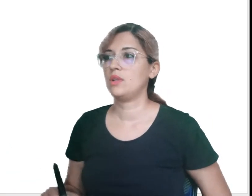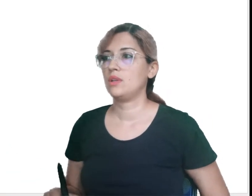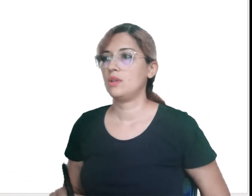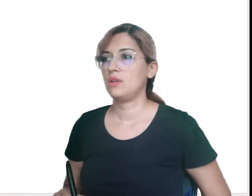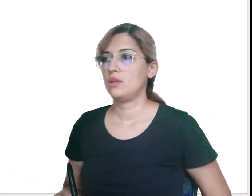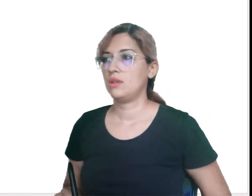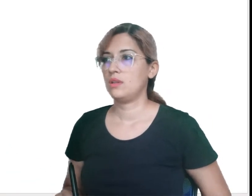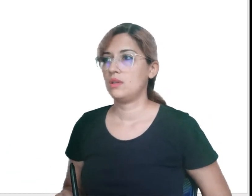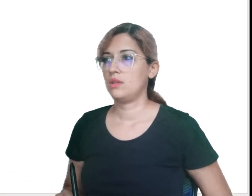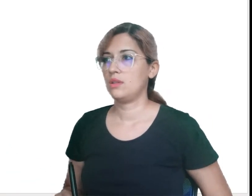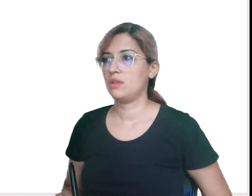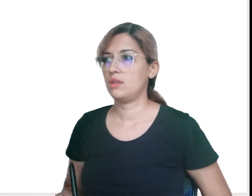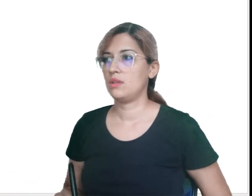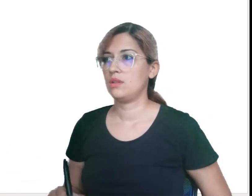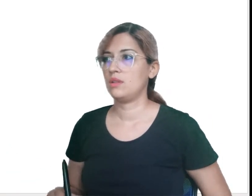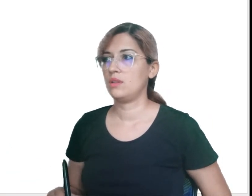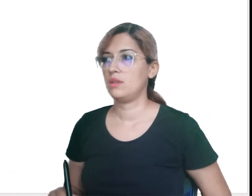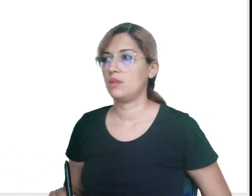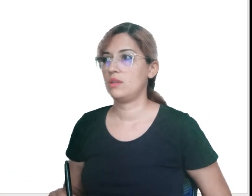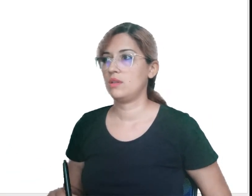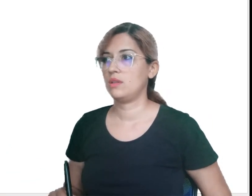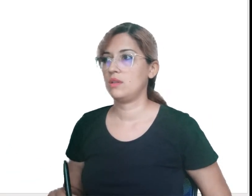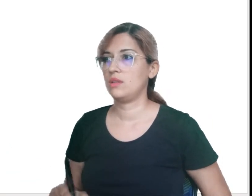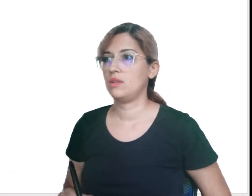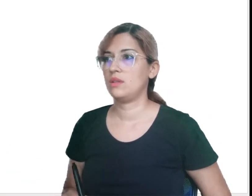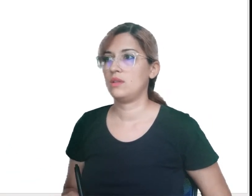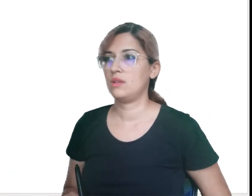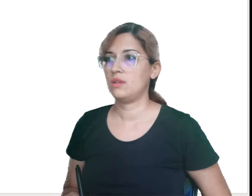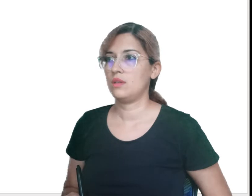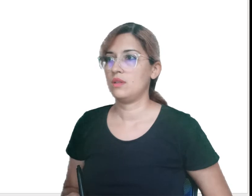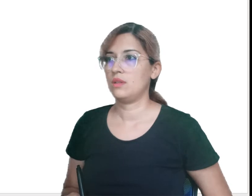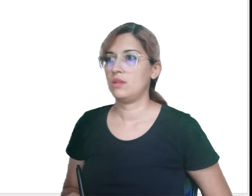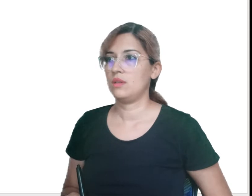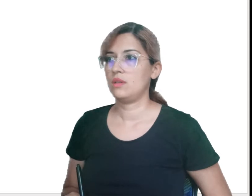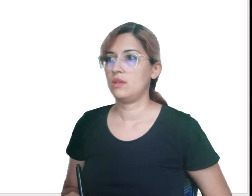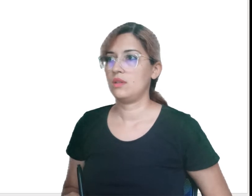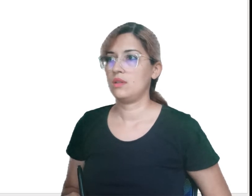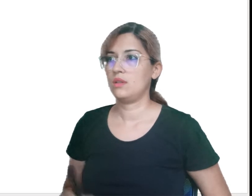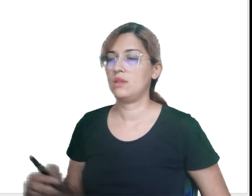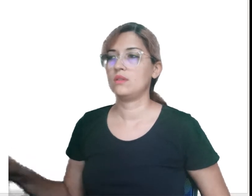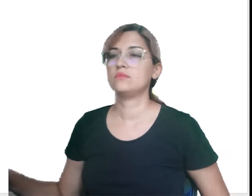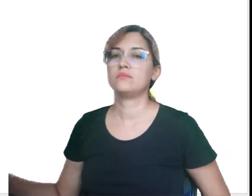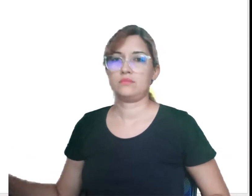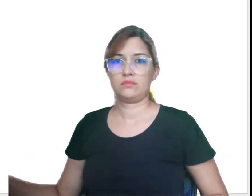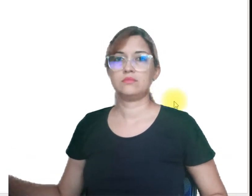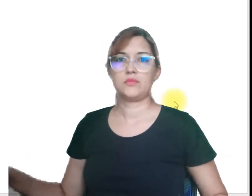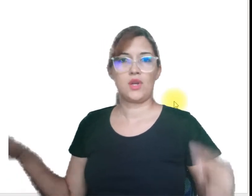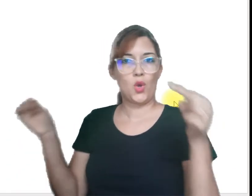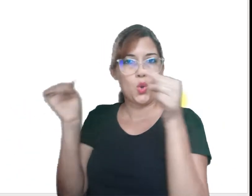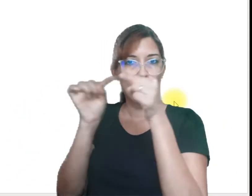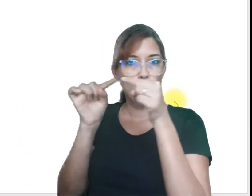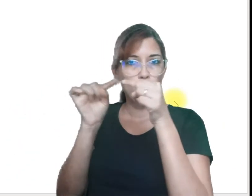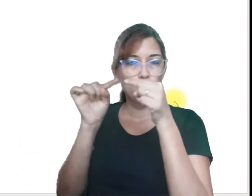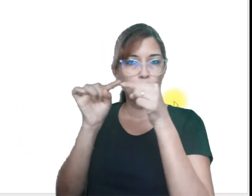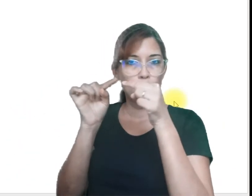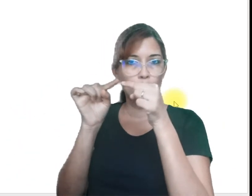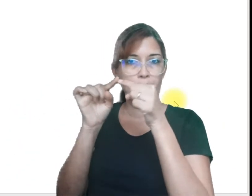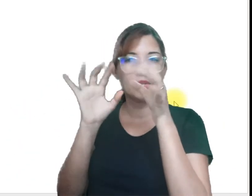E veja que, como Estados Unidos está no plural, a contração foi